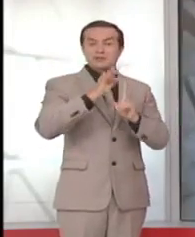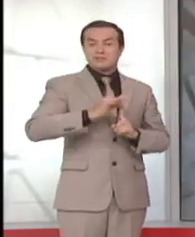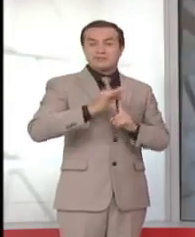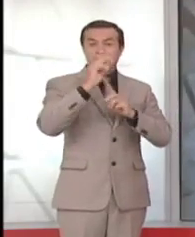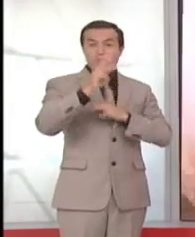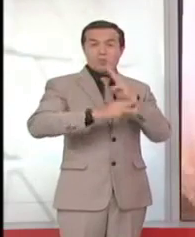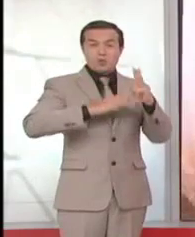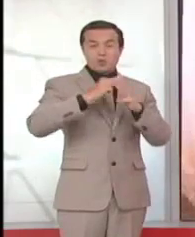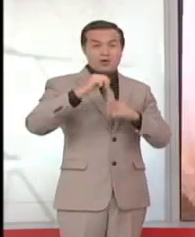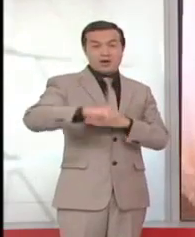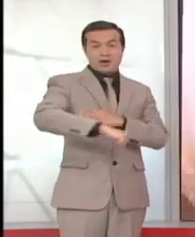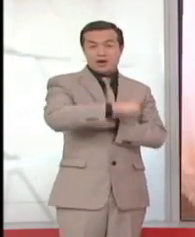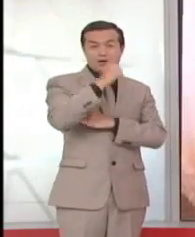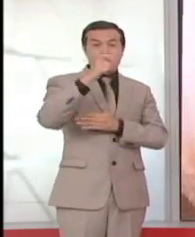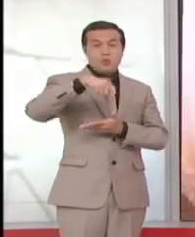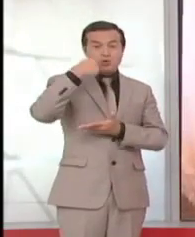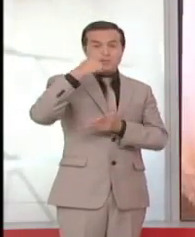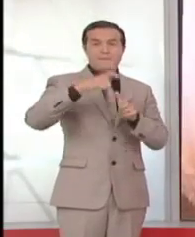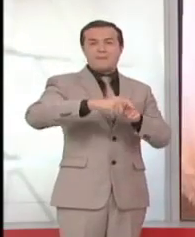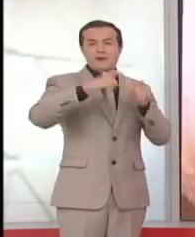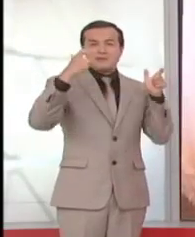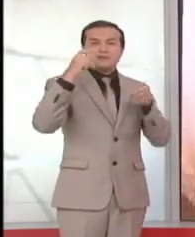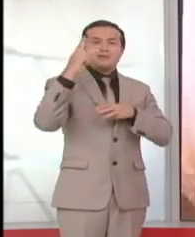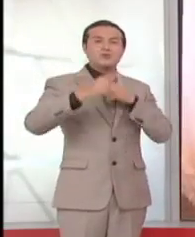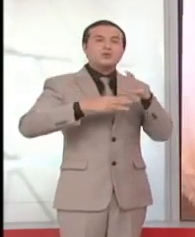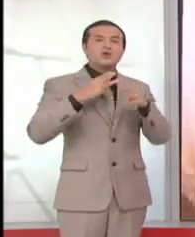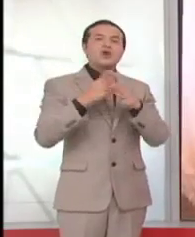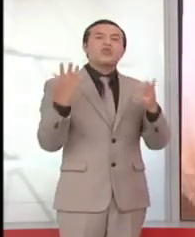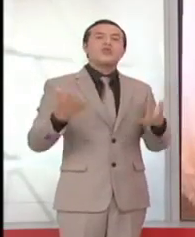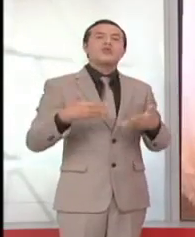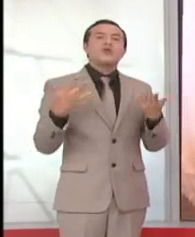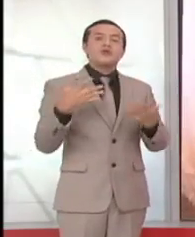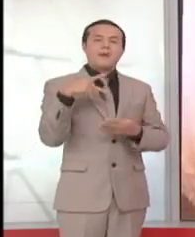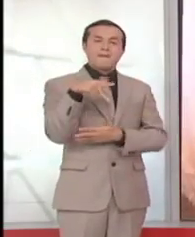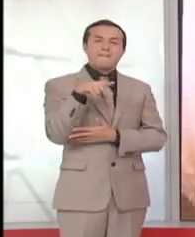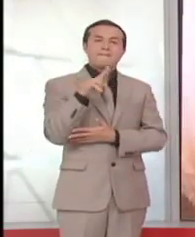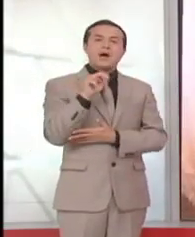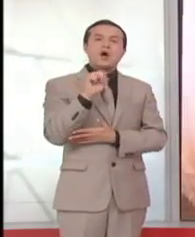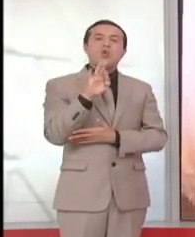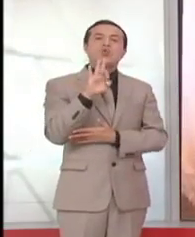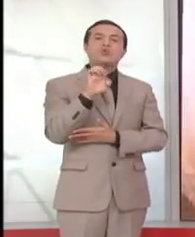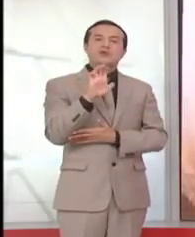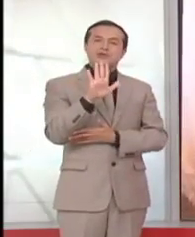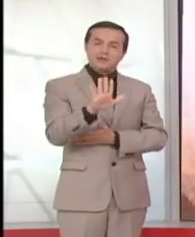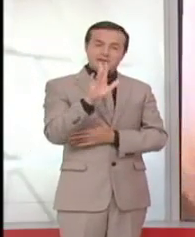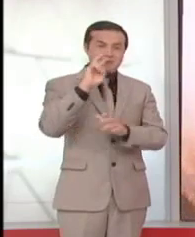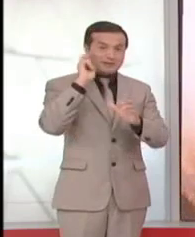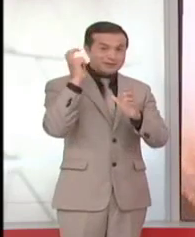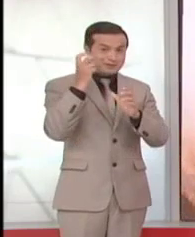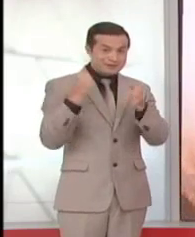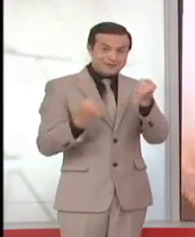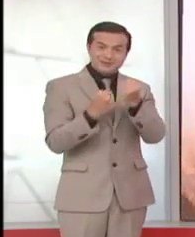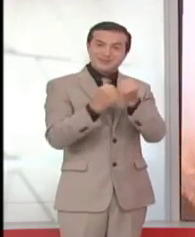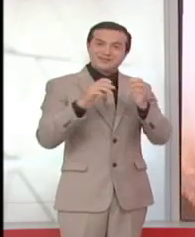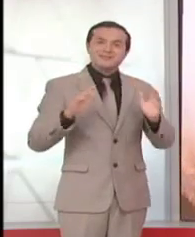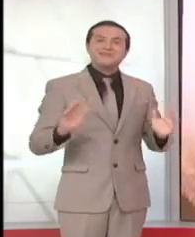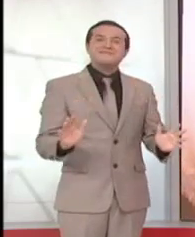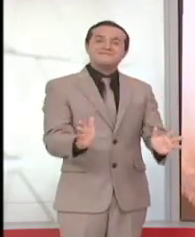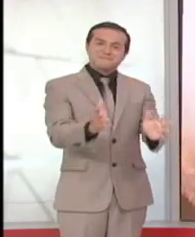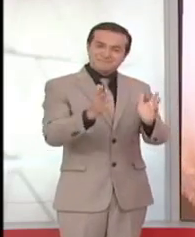cuchara más grande del mundo está en Pauta y es lo que queremos. Justamente que este desarrollo turístico artesanal que se está promoviendo está desde las autoridades